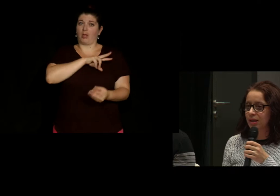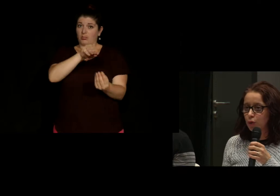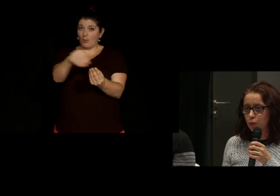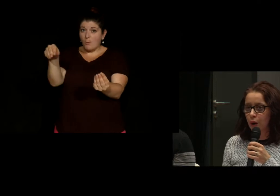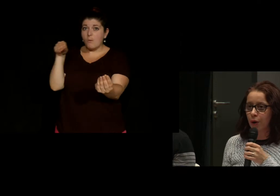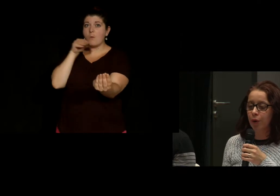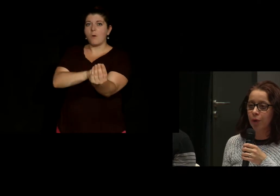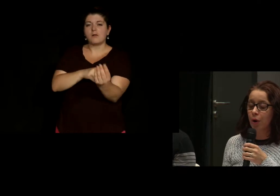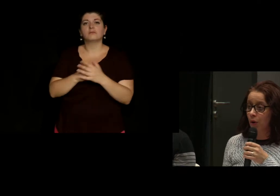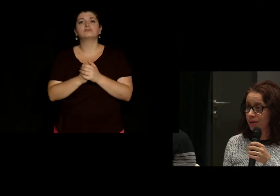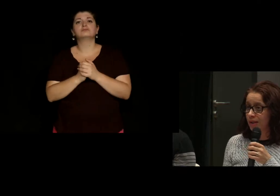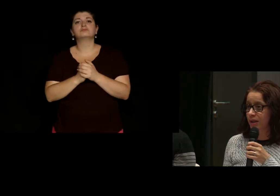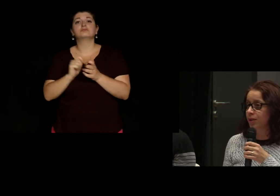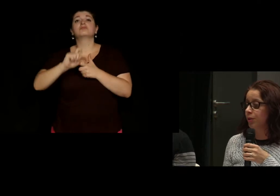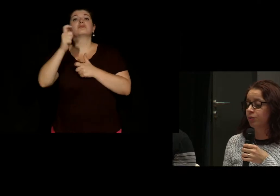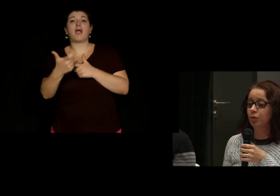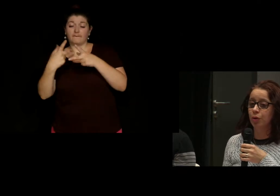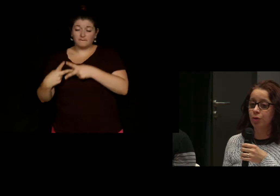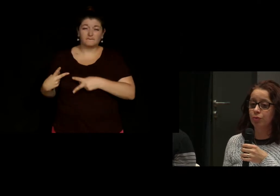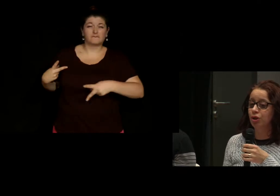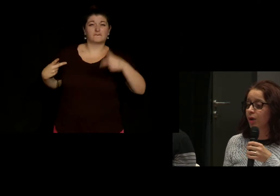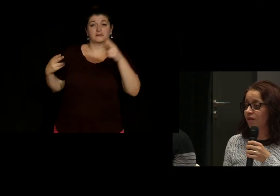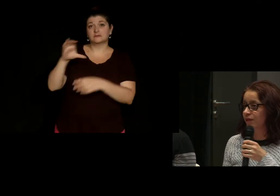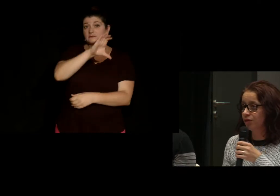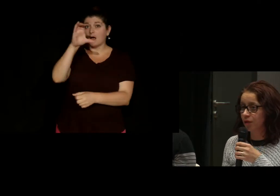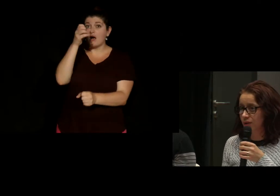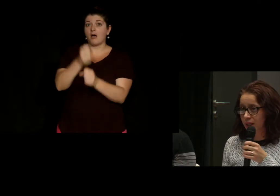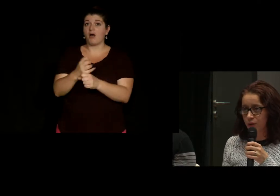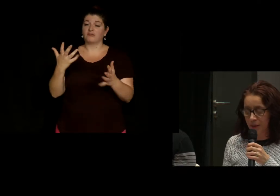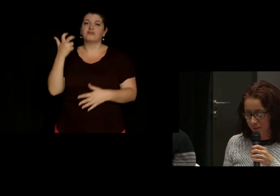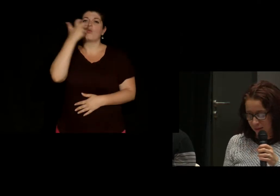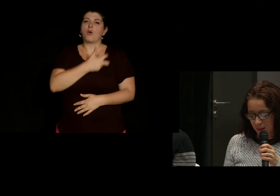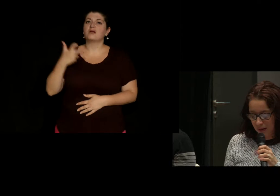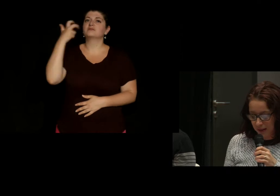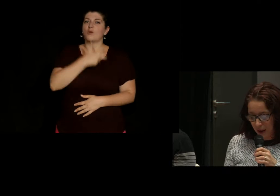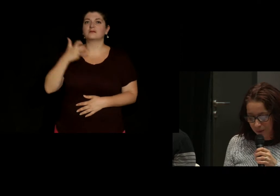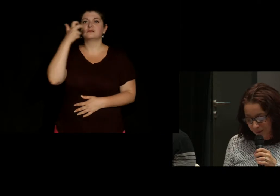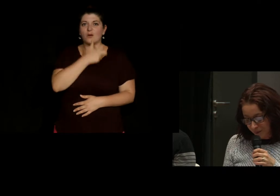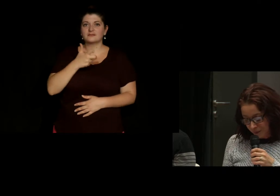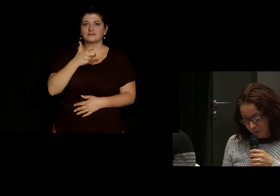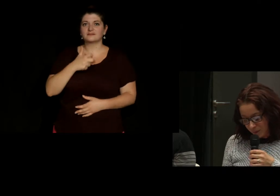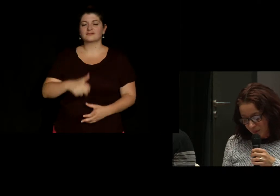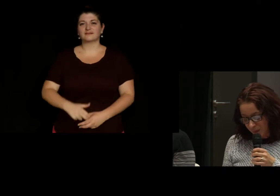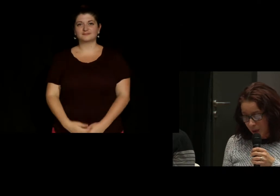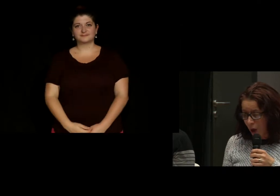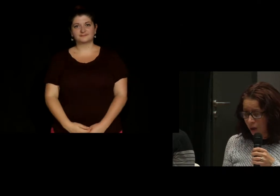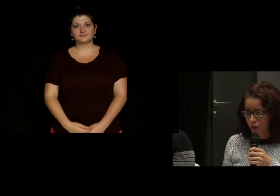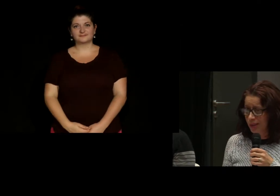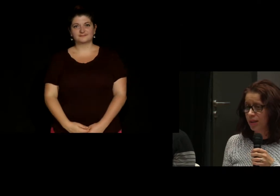des cours en langue des signes, donc de géographie, de français, de mathématiques, etc. Or, toutes ces